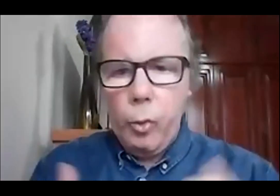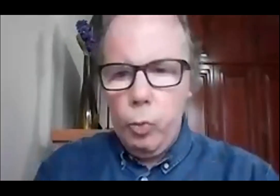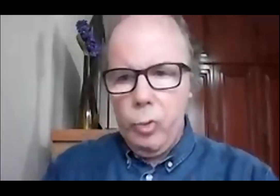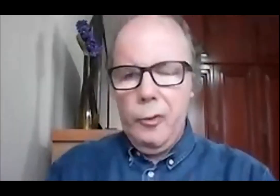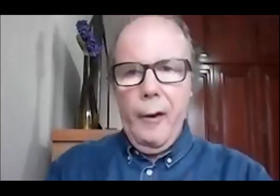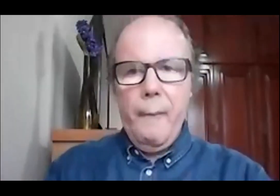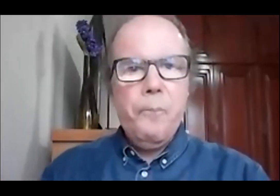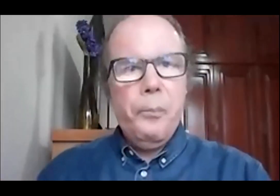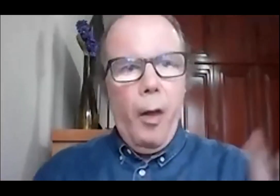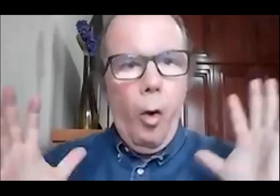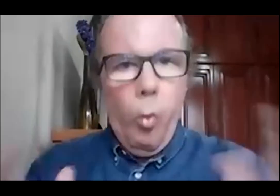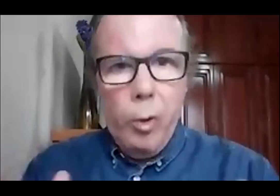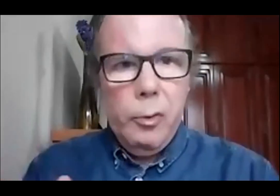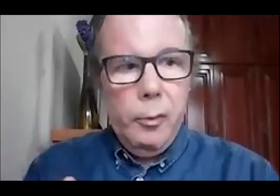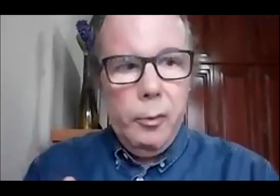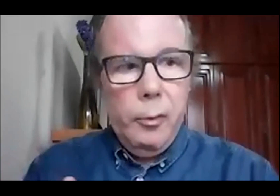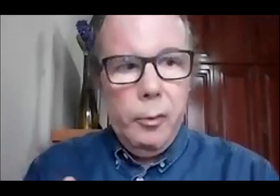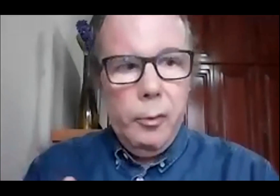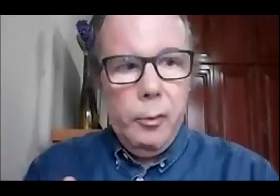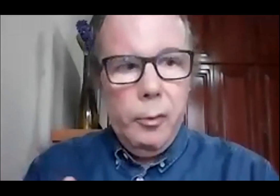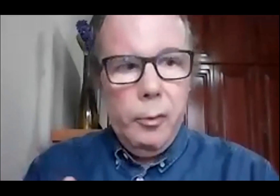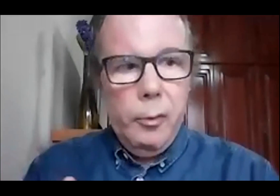tecnologia. Hoje,